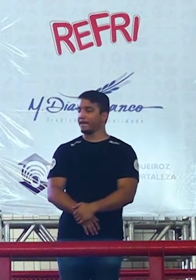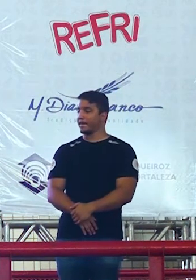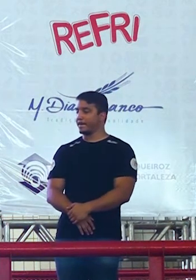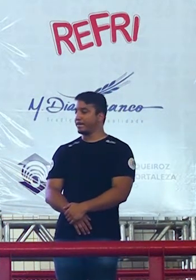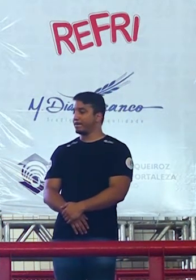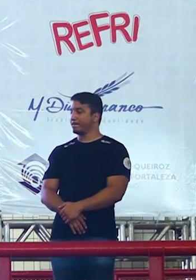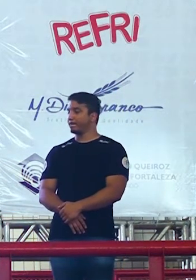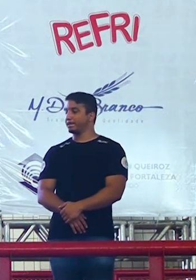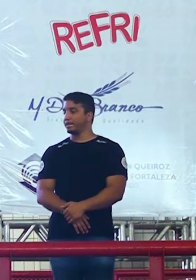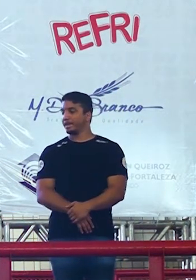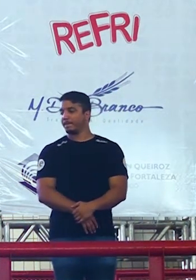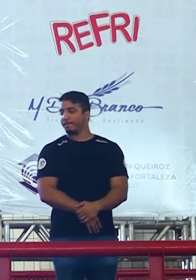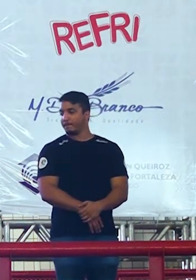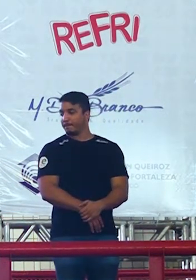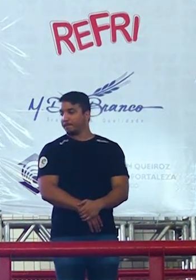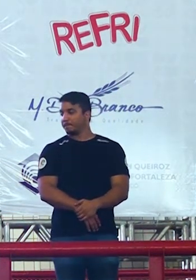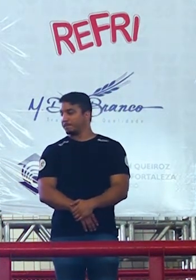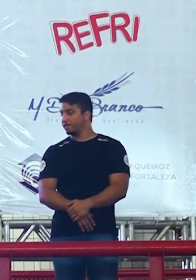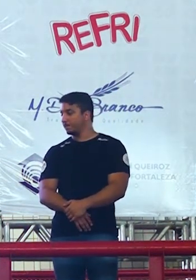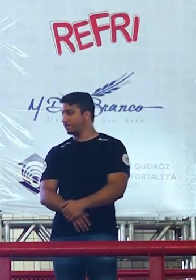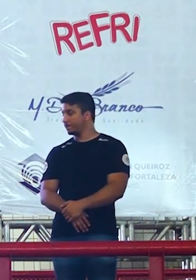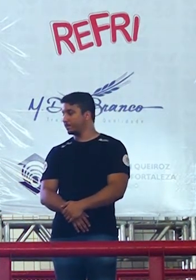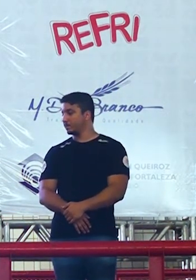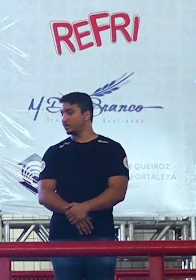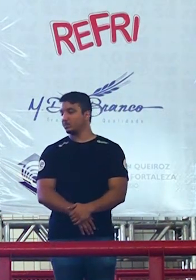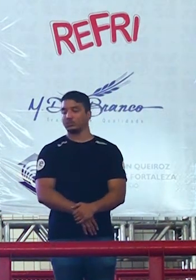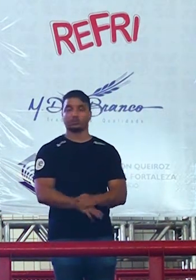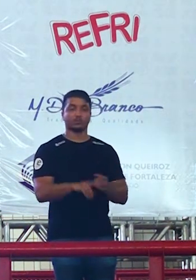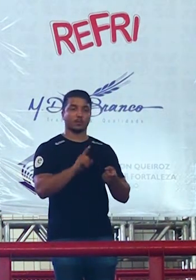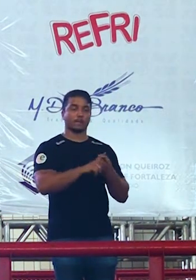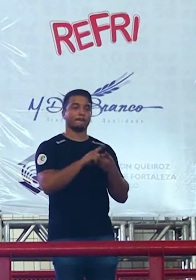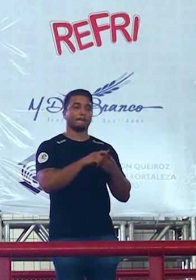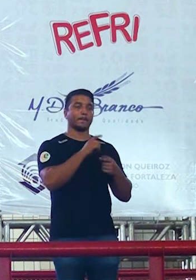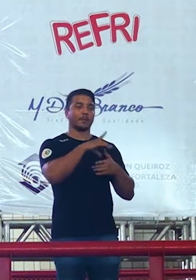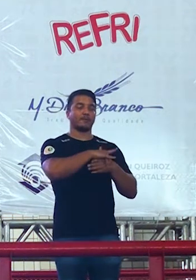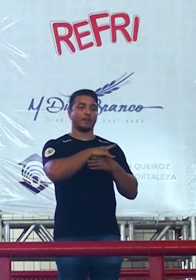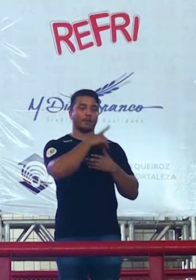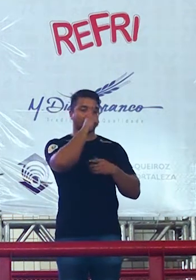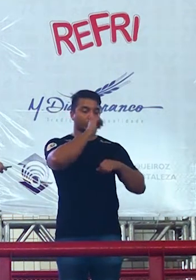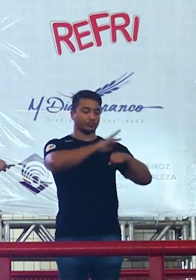eles também colocaram aí a febre amarela